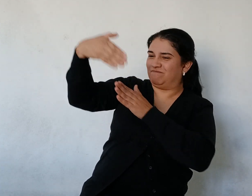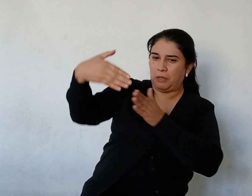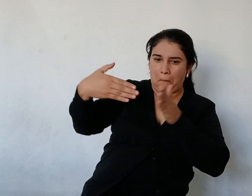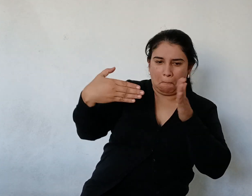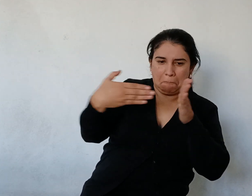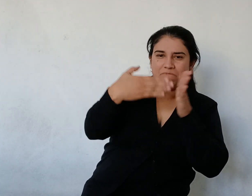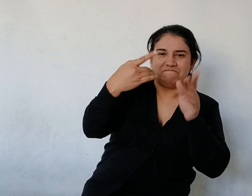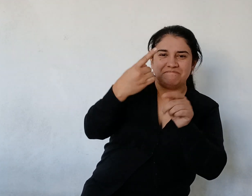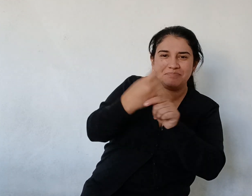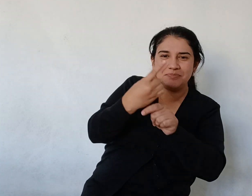peces